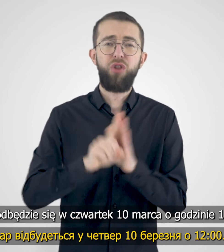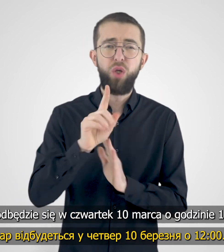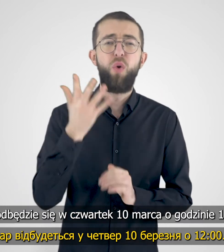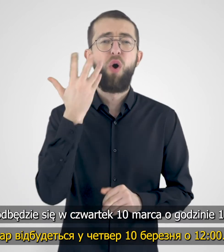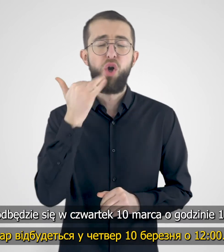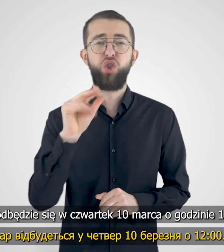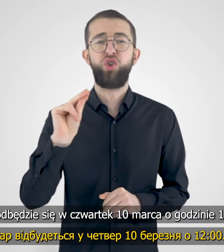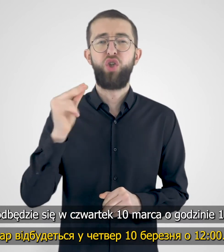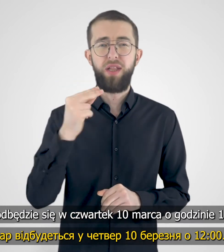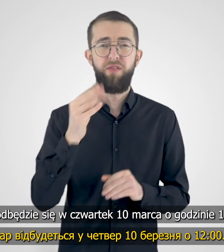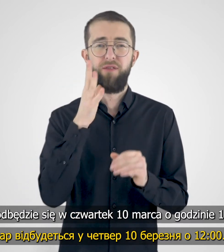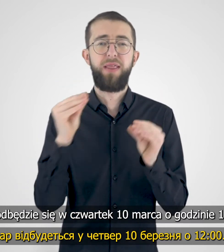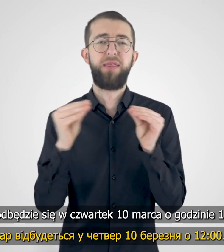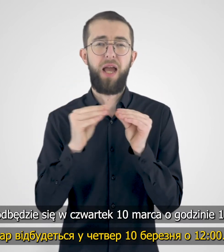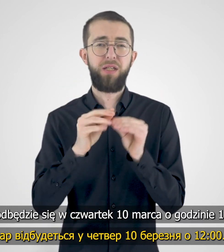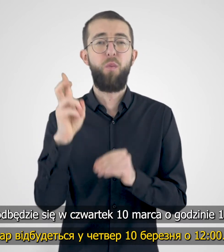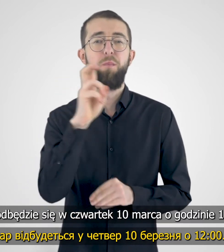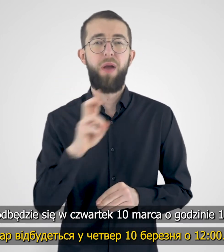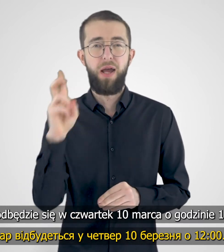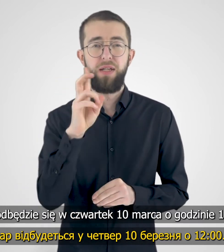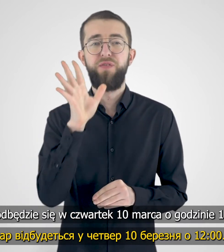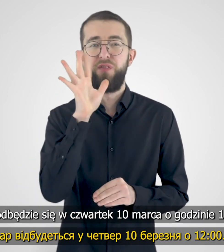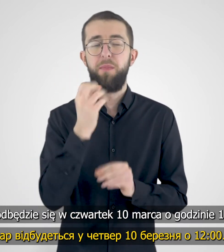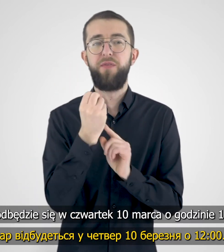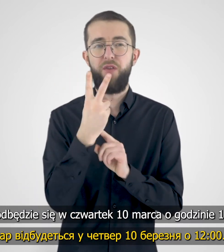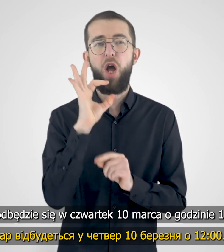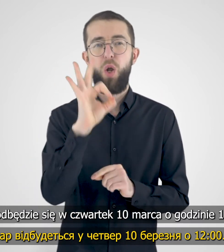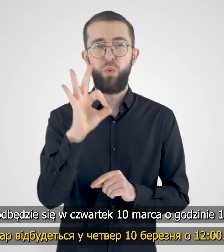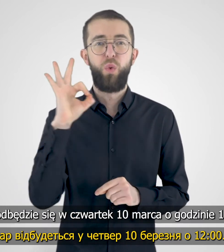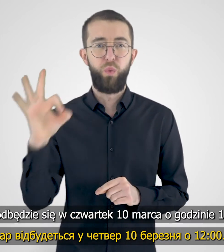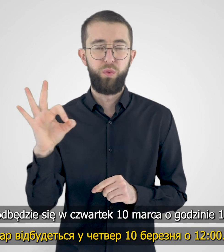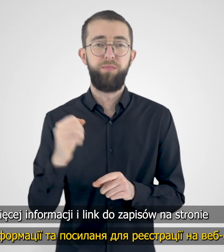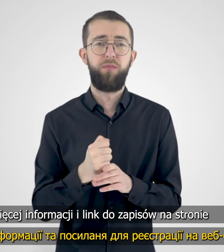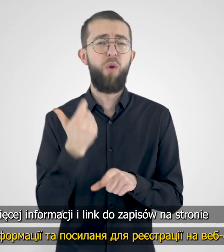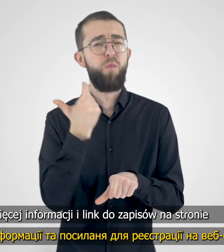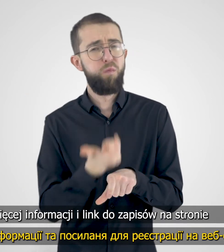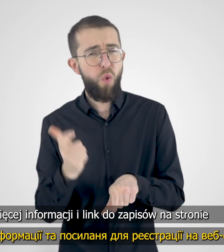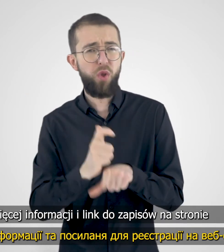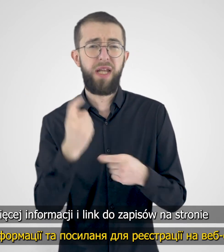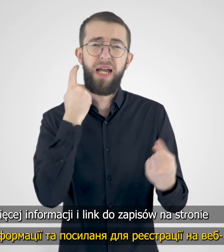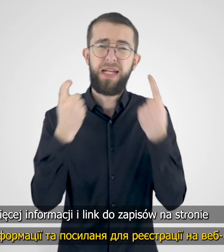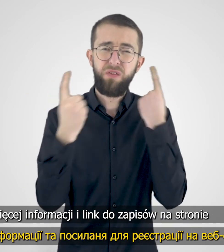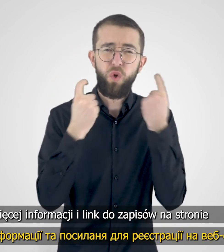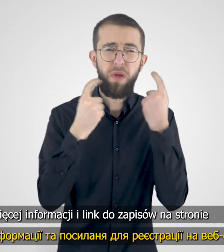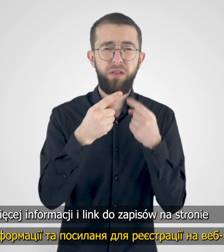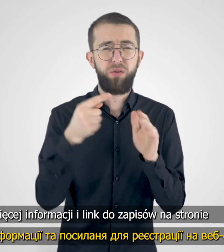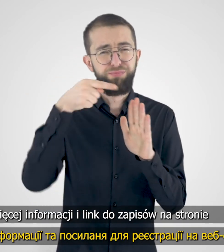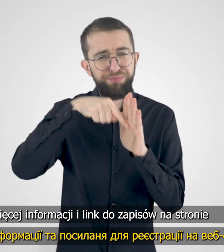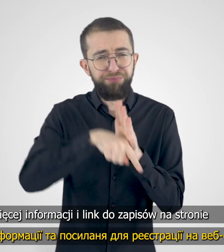marca o godzinie 12. Więcej informacji i link do zapisów